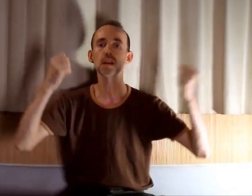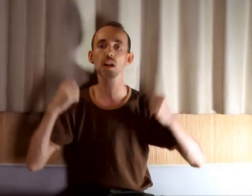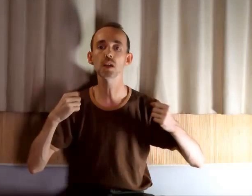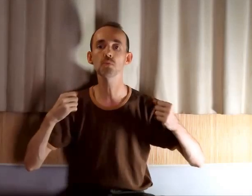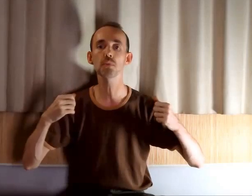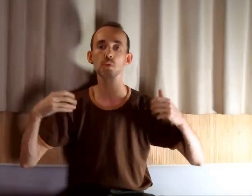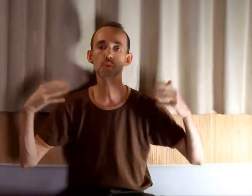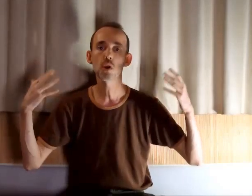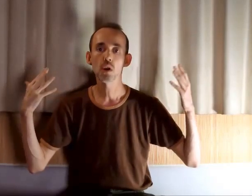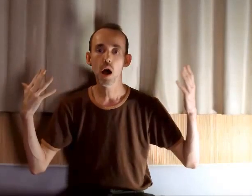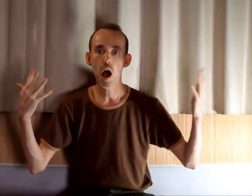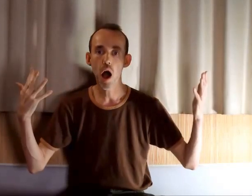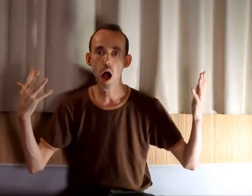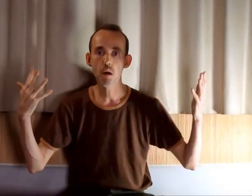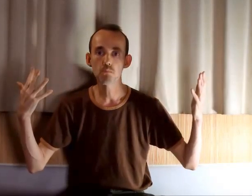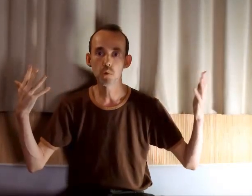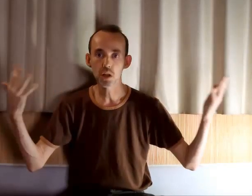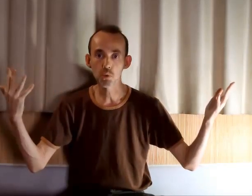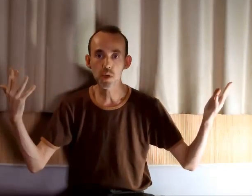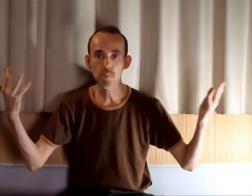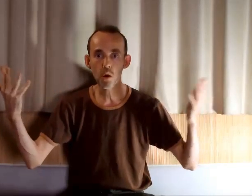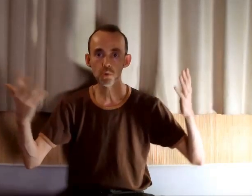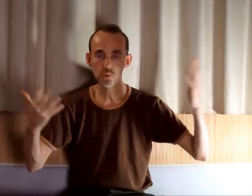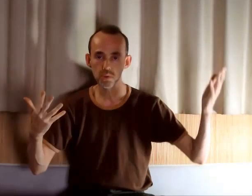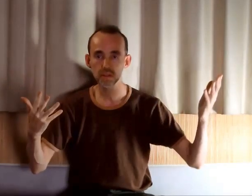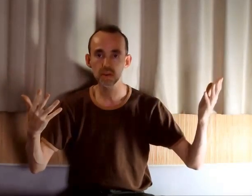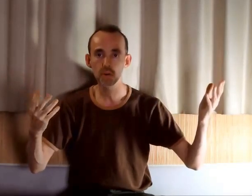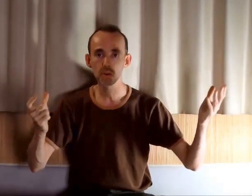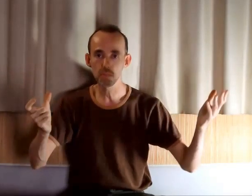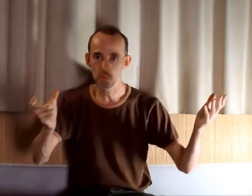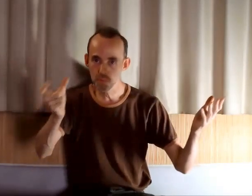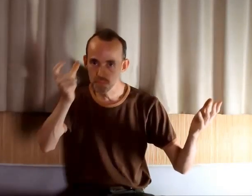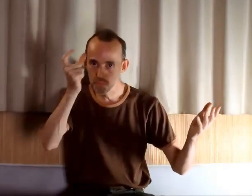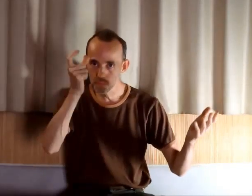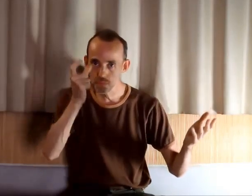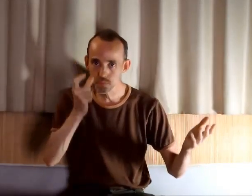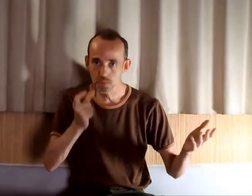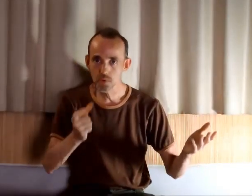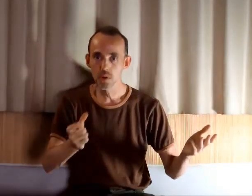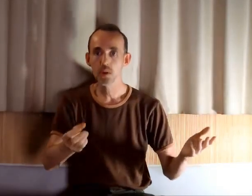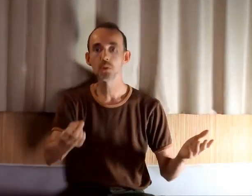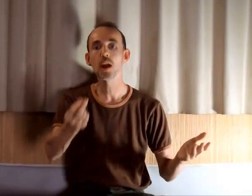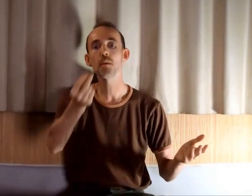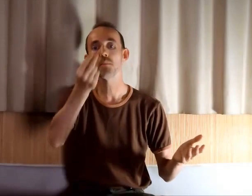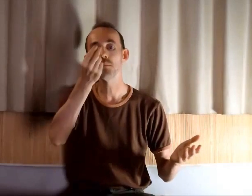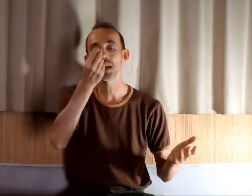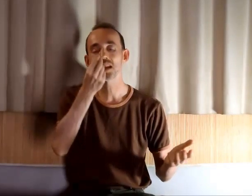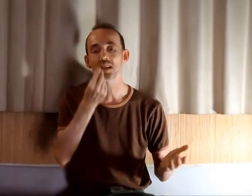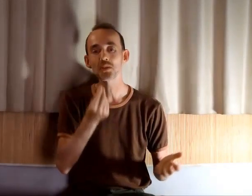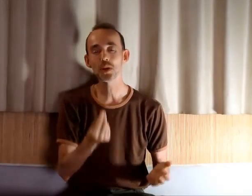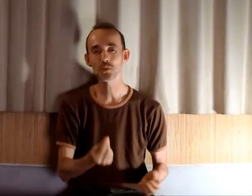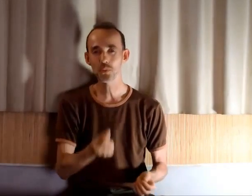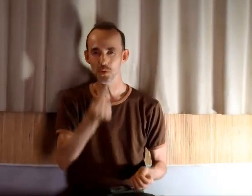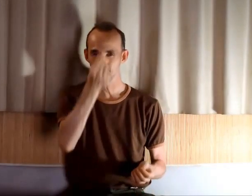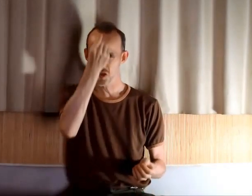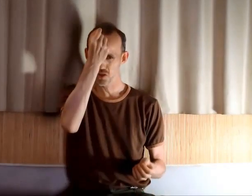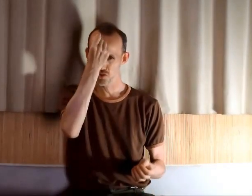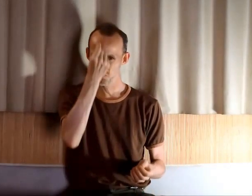ça crée de la souffrance. Les causes apparentes sont différentes, mais au fond du fond, de la mécanique de la souffrance, il y a